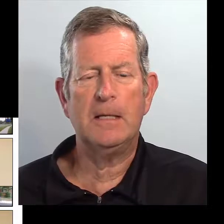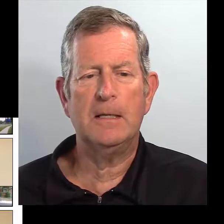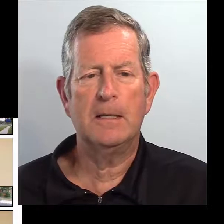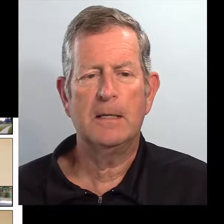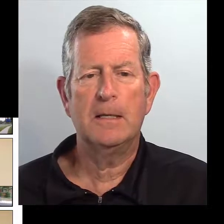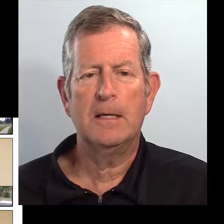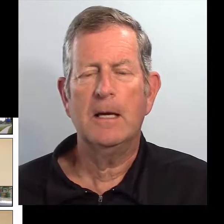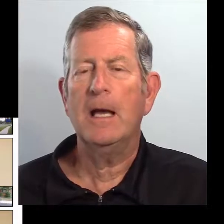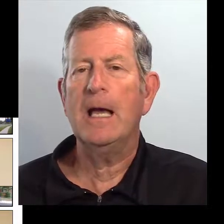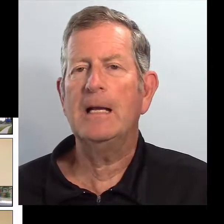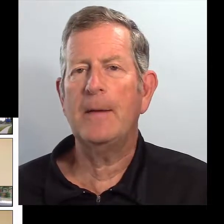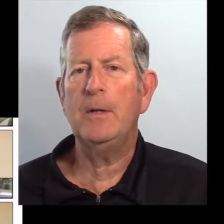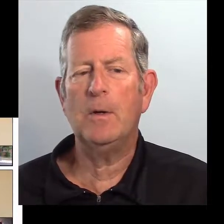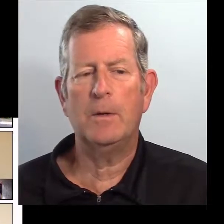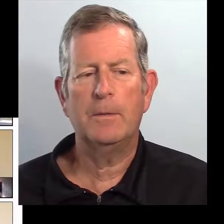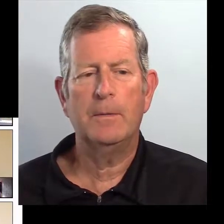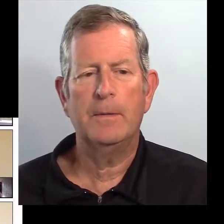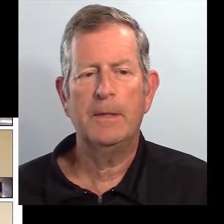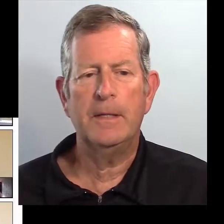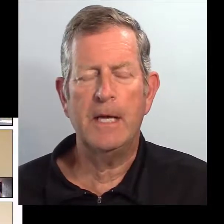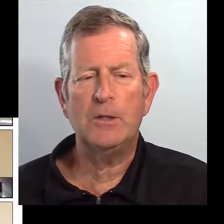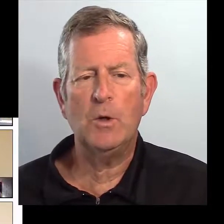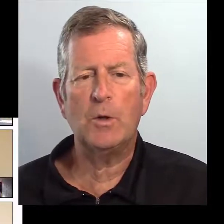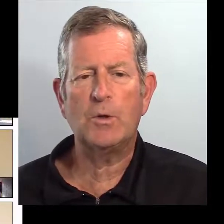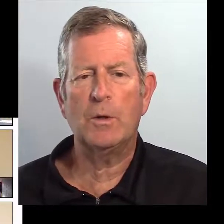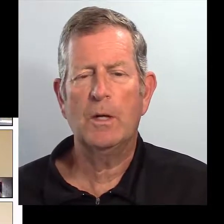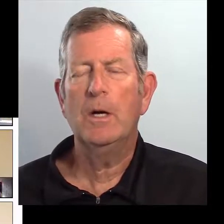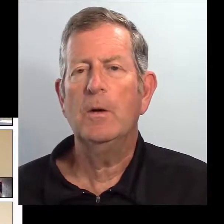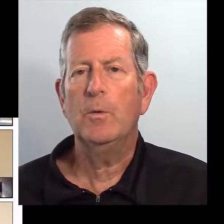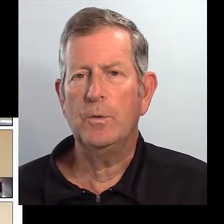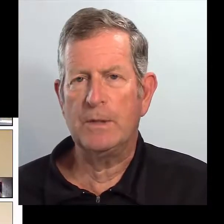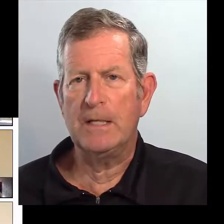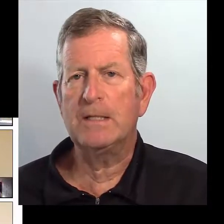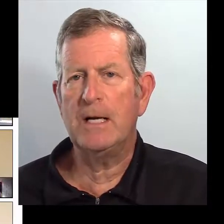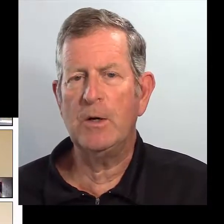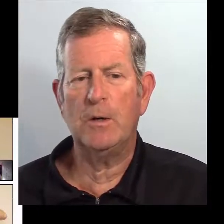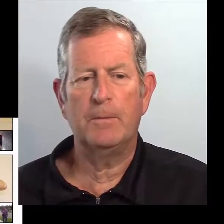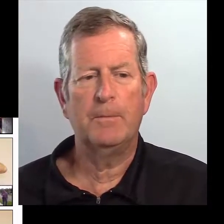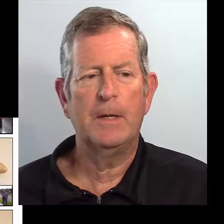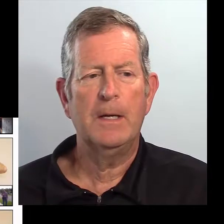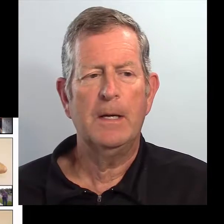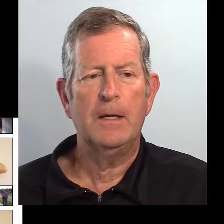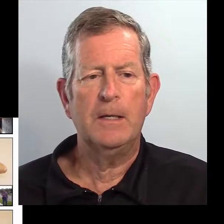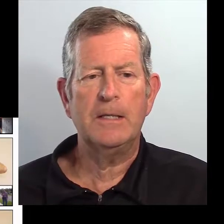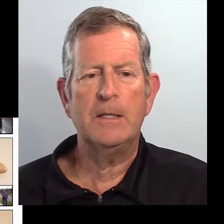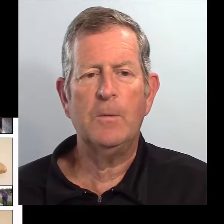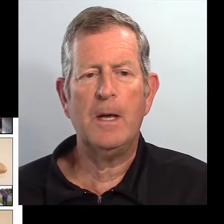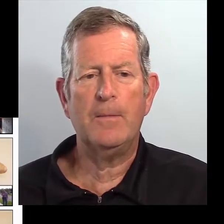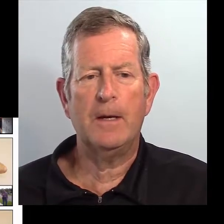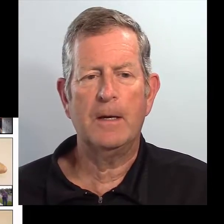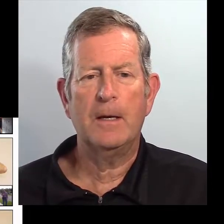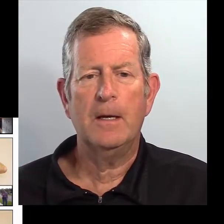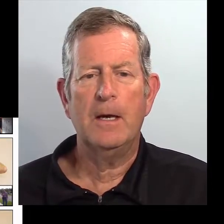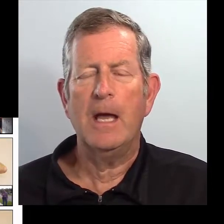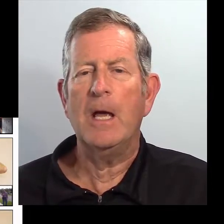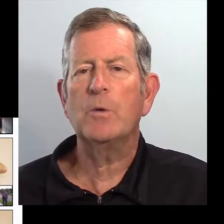17. Él caminó. 18. Usted salió. 19.